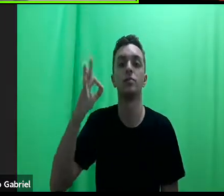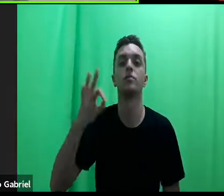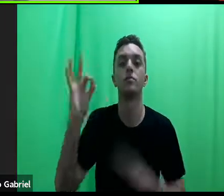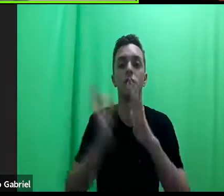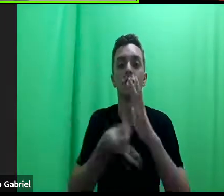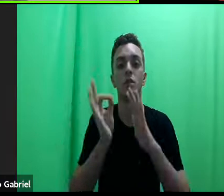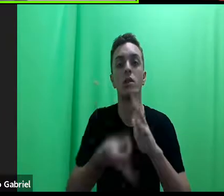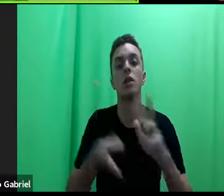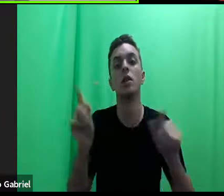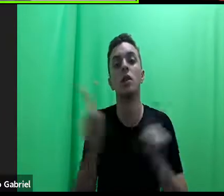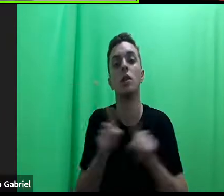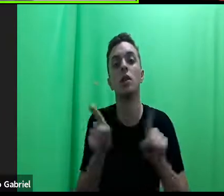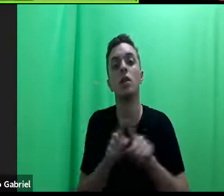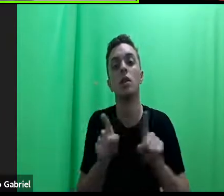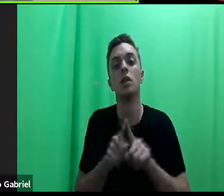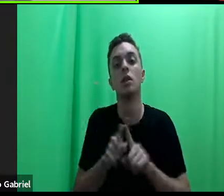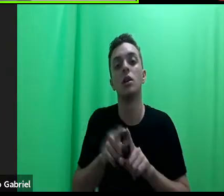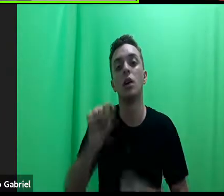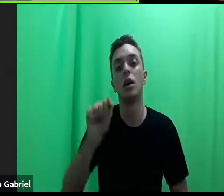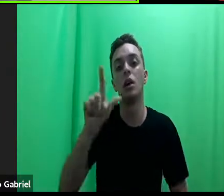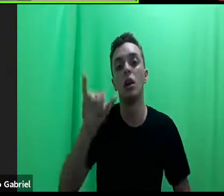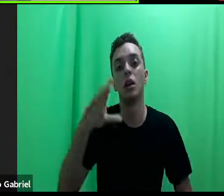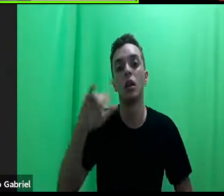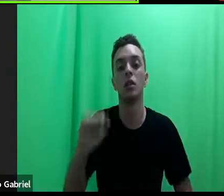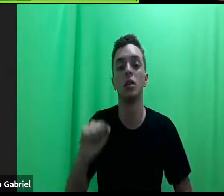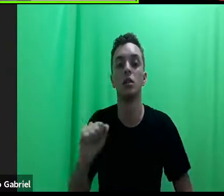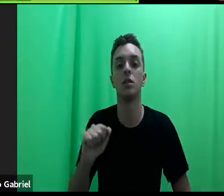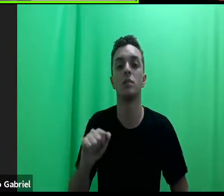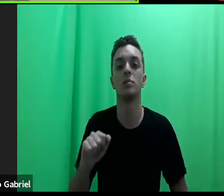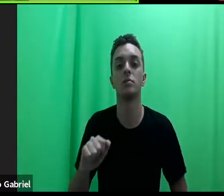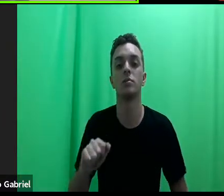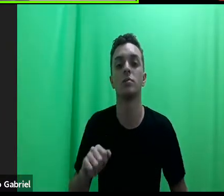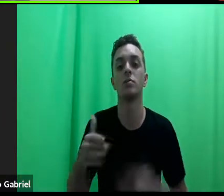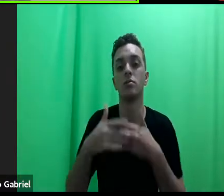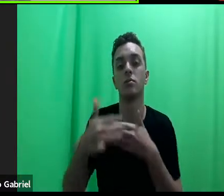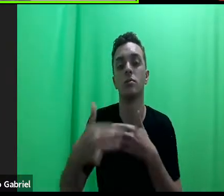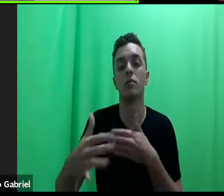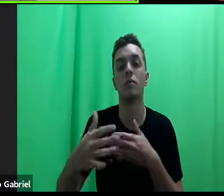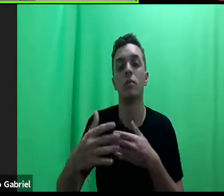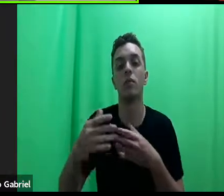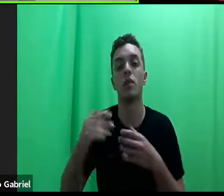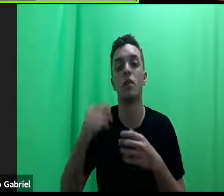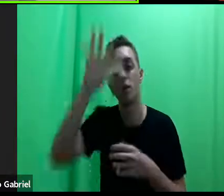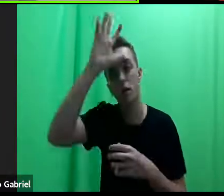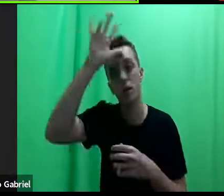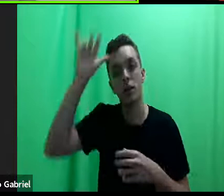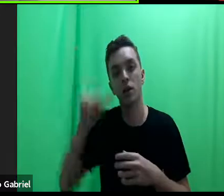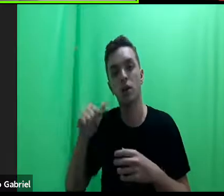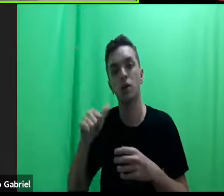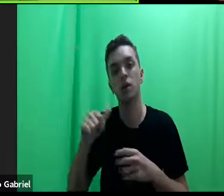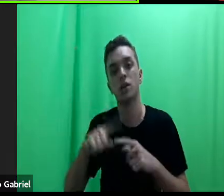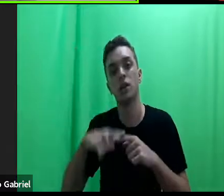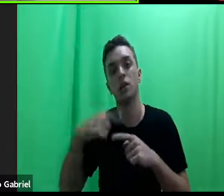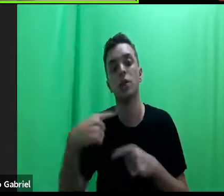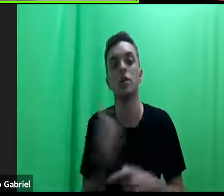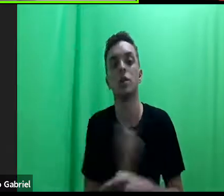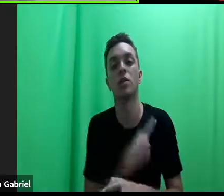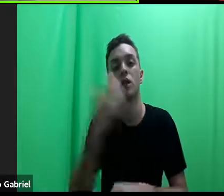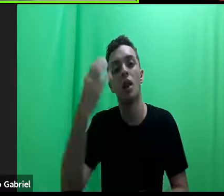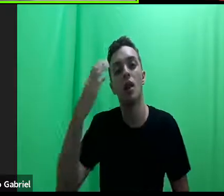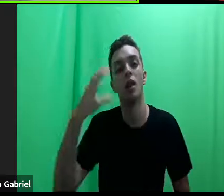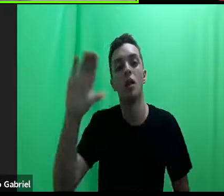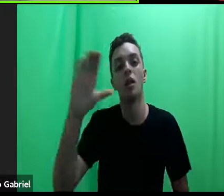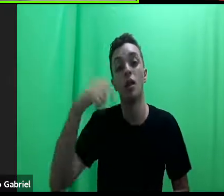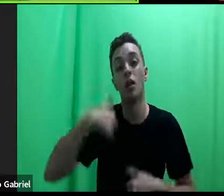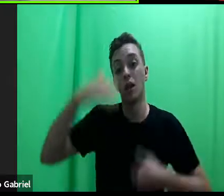professora Lise Tupiaçu para falar, para fazer um debate a partir do olhar da rede amazônica, e aí a gente lança essa rede, e agradeço